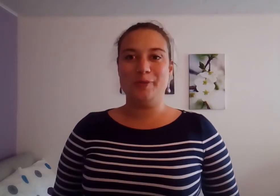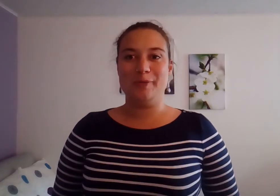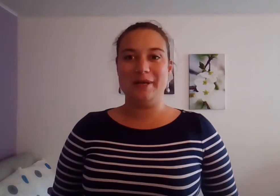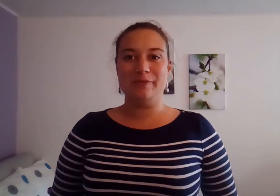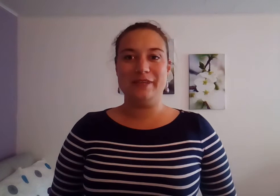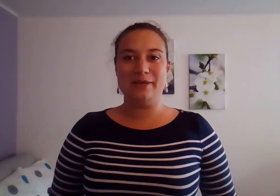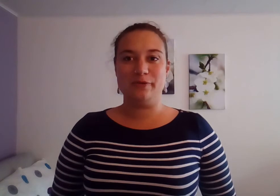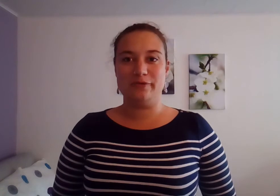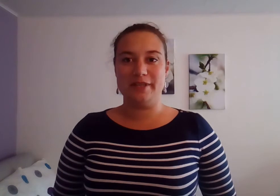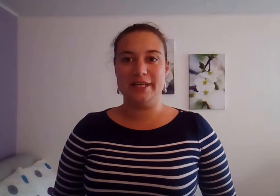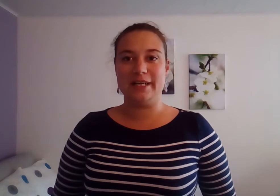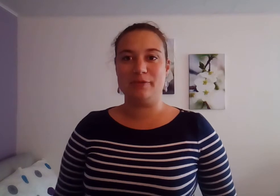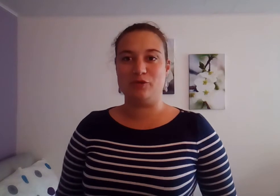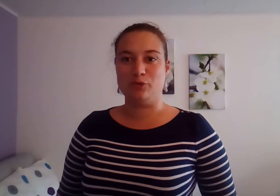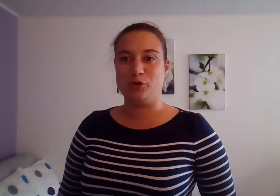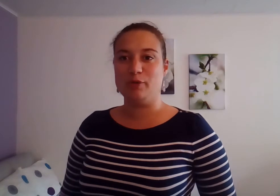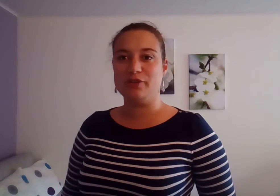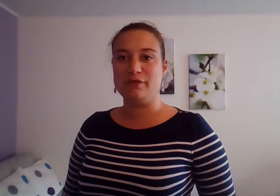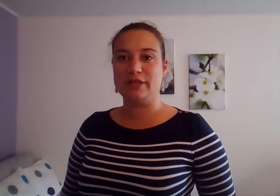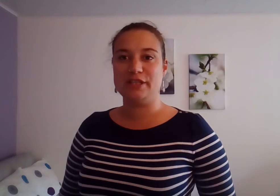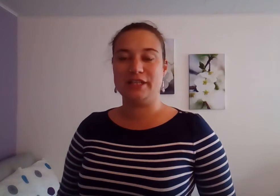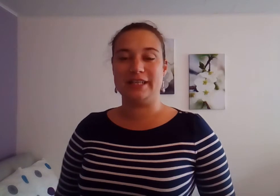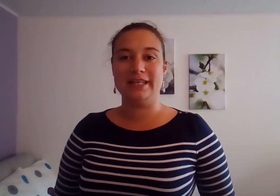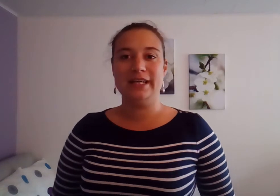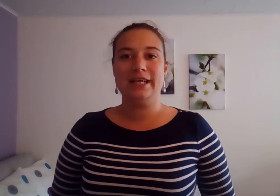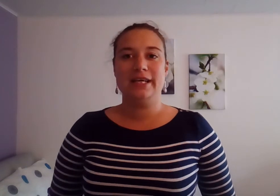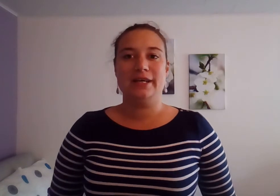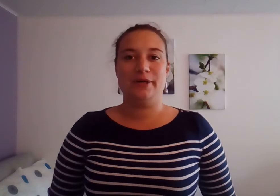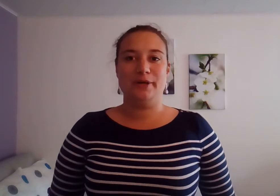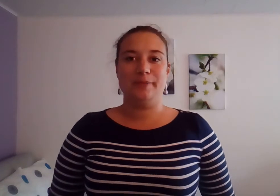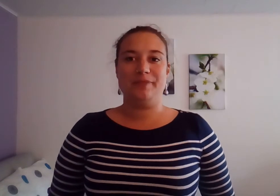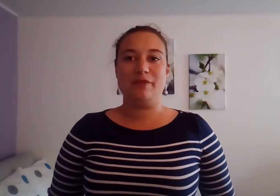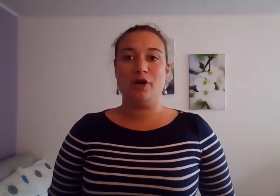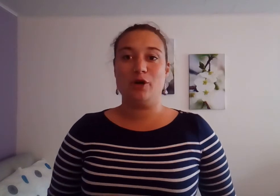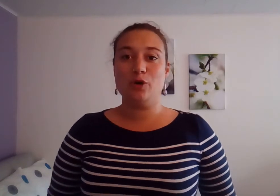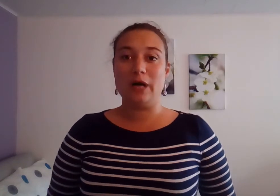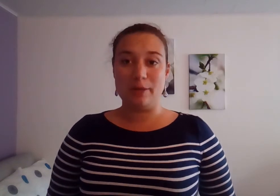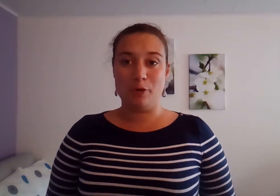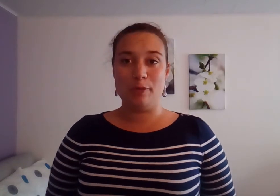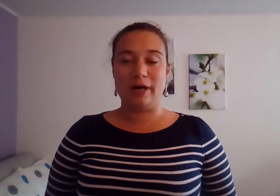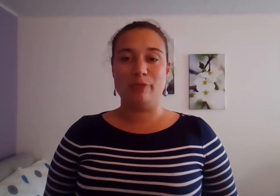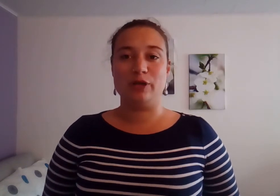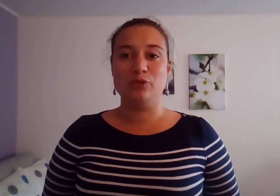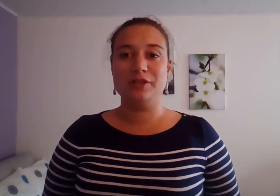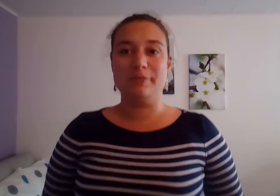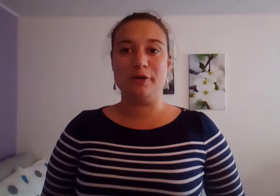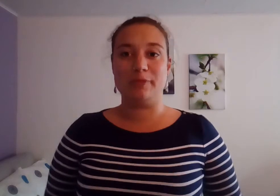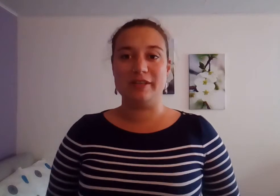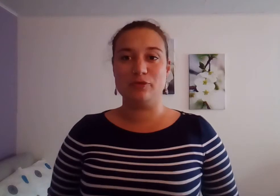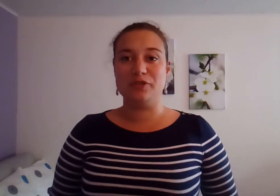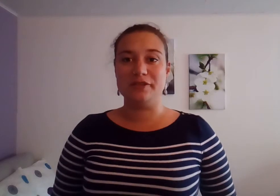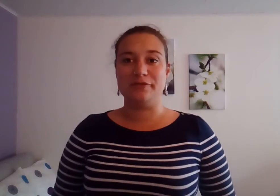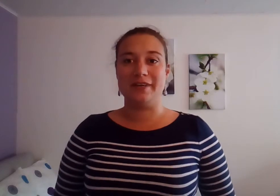problèmes des conflits à la maison, de comment savoir les gérer, d'avoir un gros ras-le-bol par rapport à tout ce qui est mis en place, tout ce qui est fait,